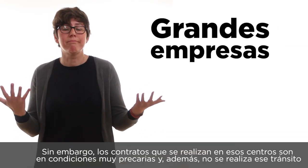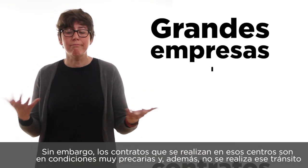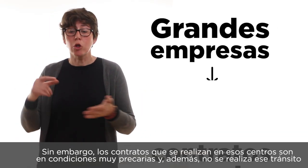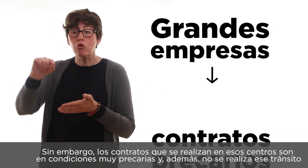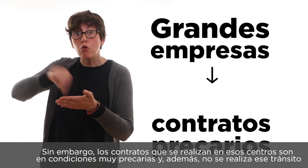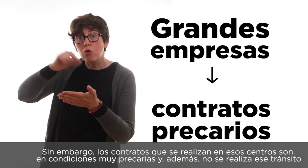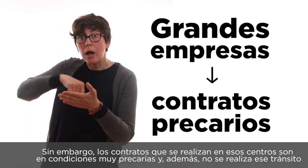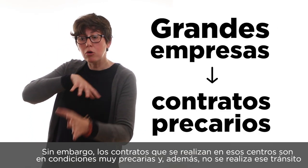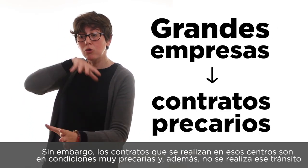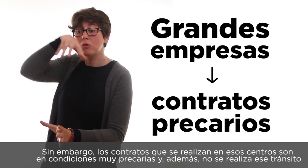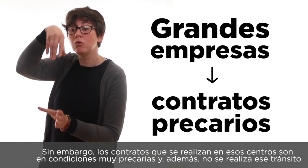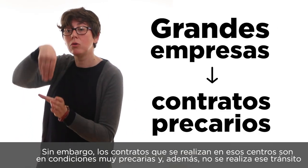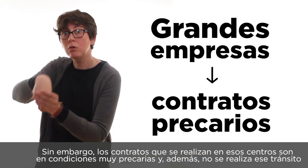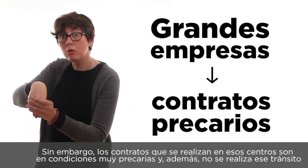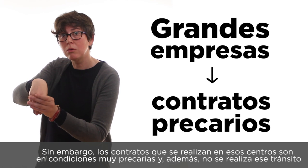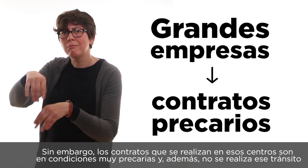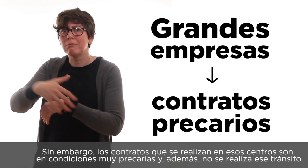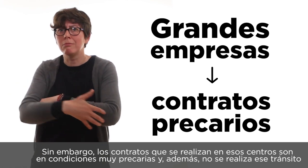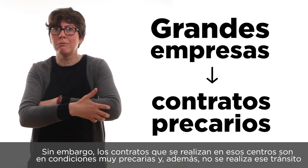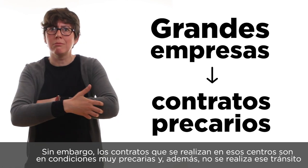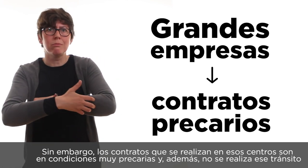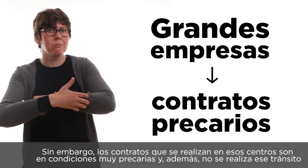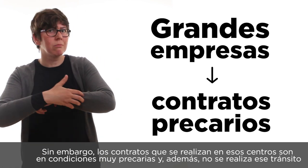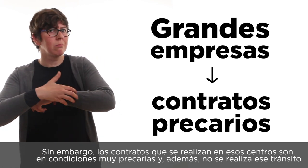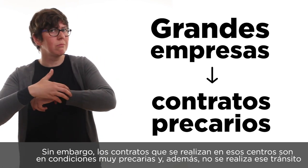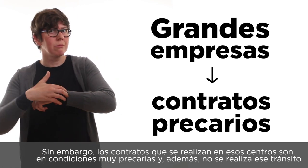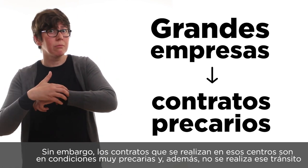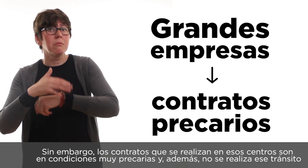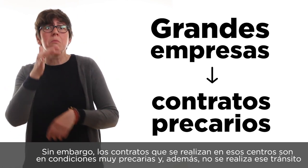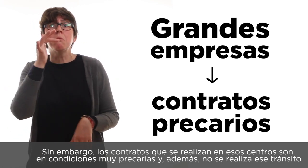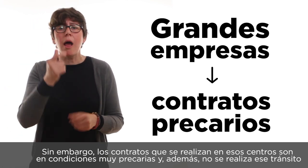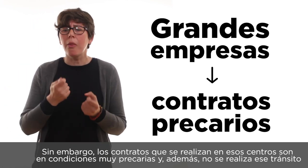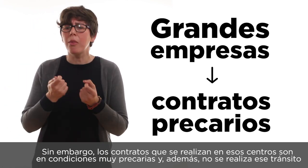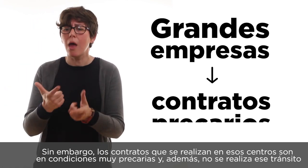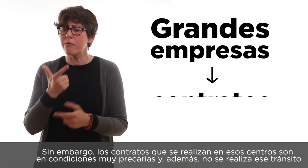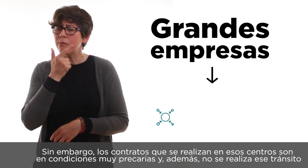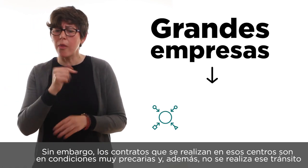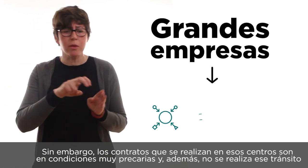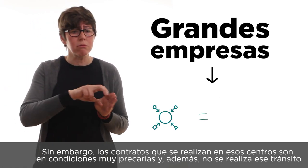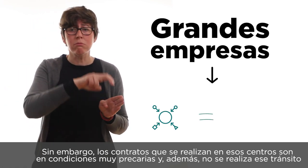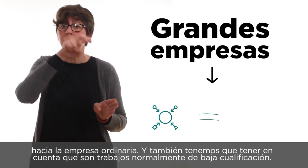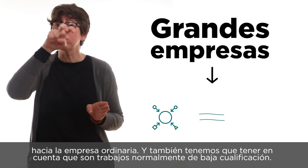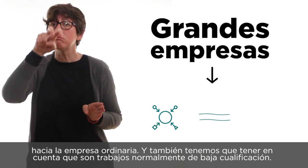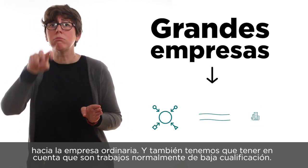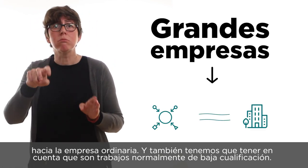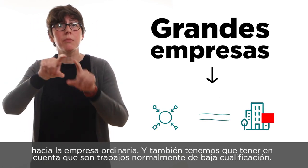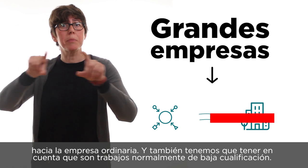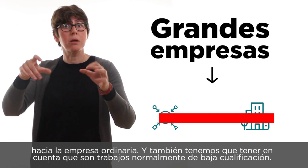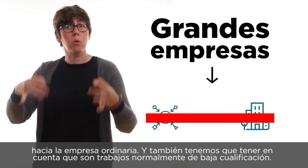los contratos que se realizan en esos centros son en condiciones muy precarias y además no se realiza ese tránsito a la empresa